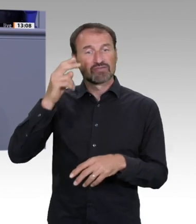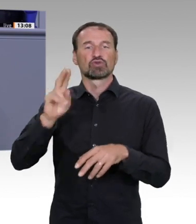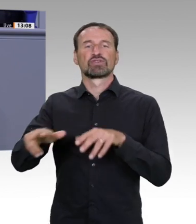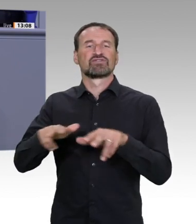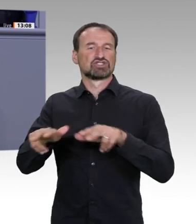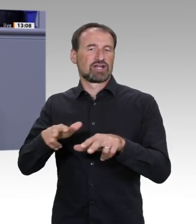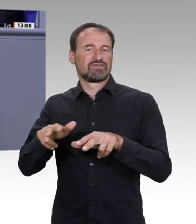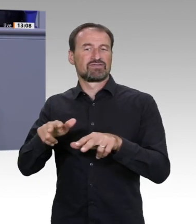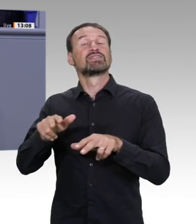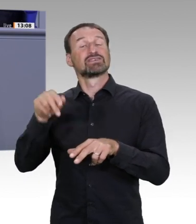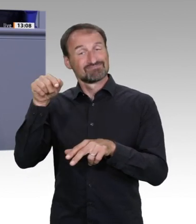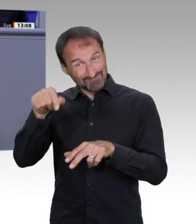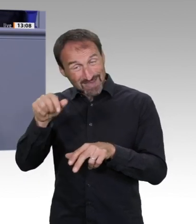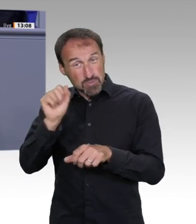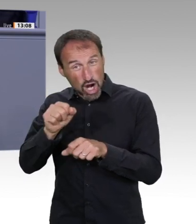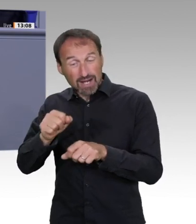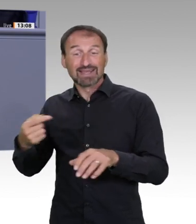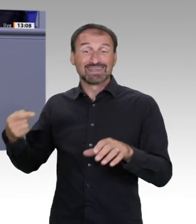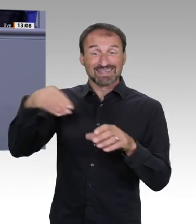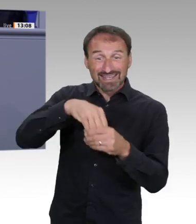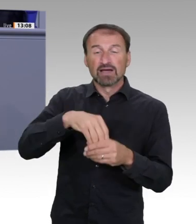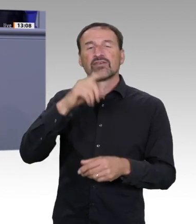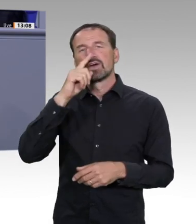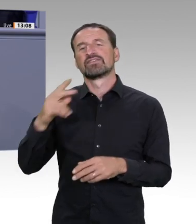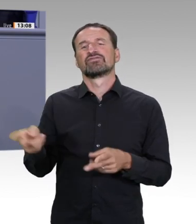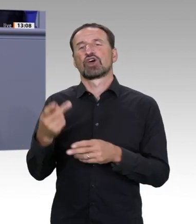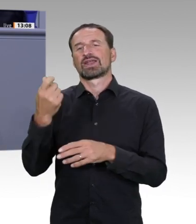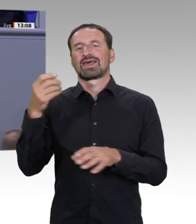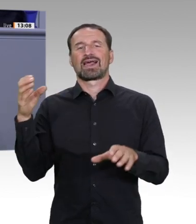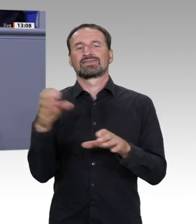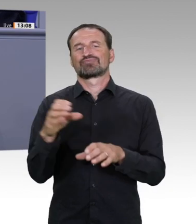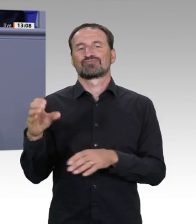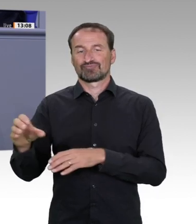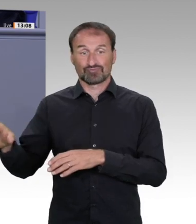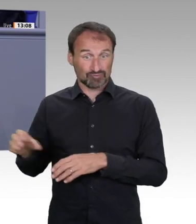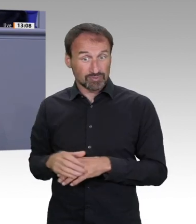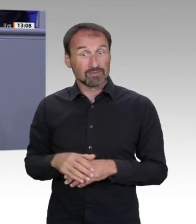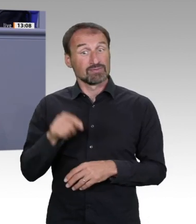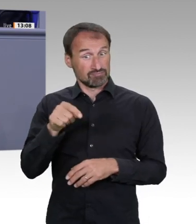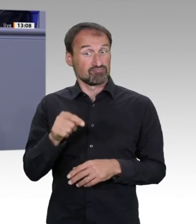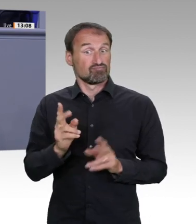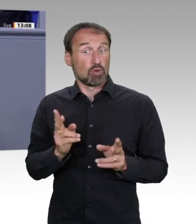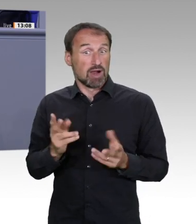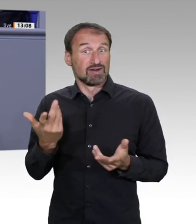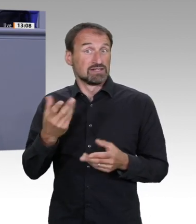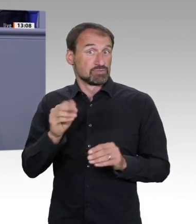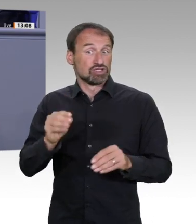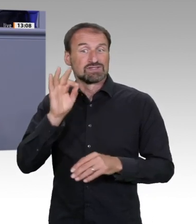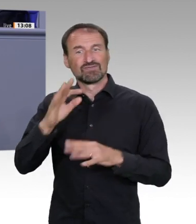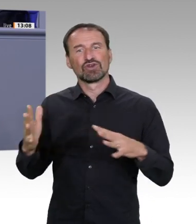Es gibt aber auch Schnittstellen, die bislang noch zu wenig genutzt werden, um nachhaltige Innovationen entstehen zu lassen. Die Schnittstelle